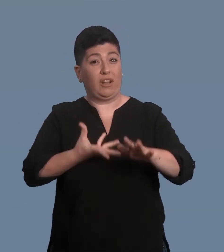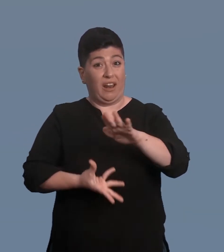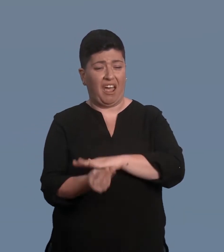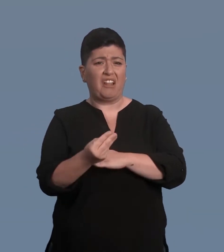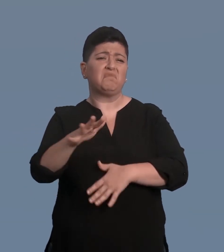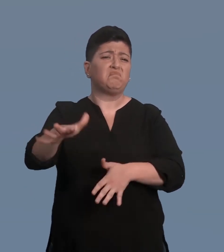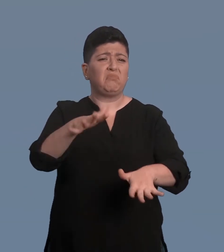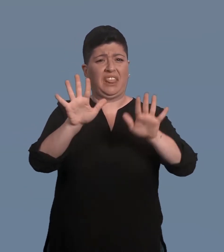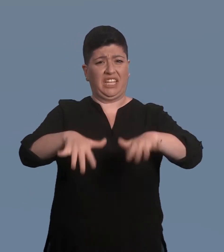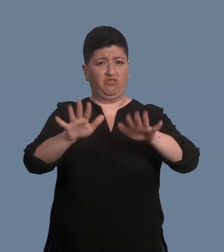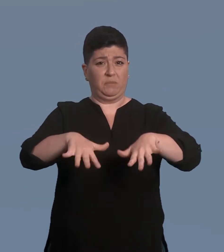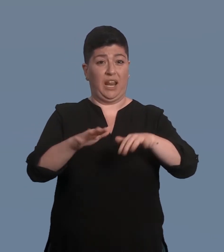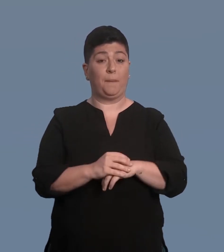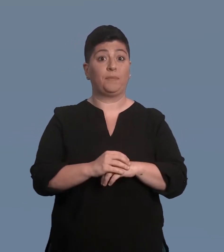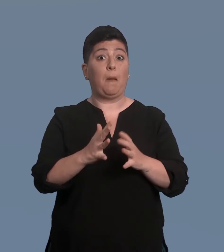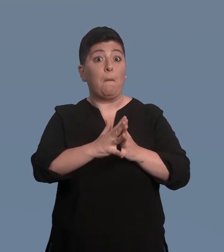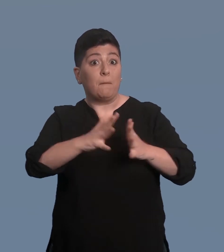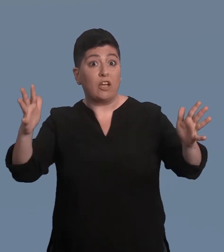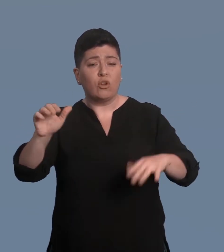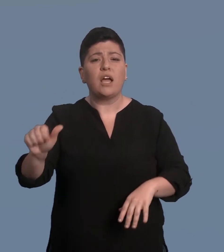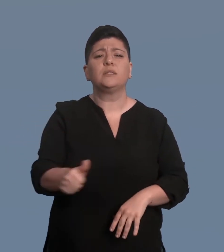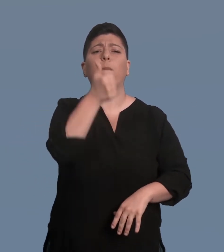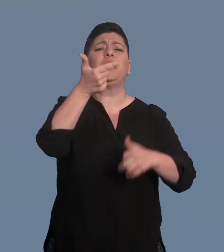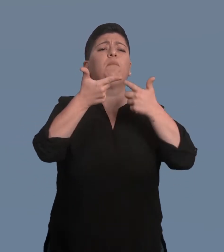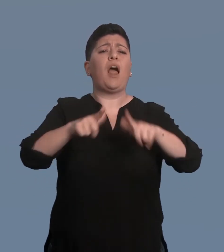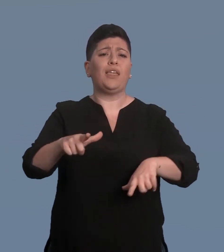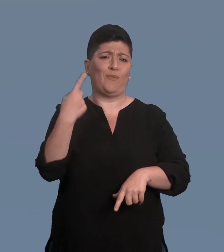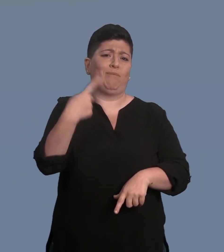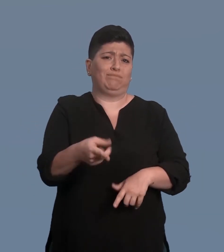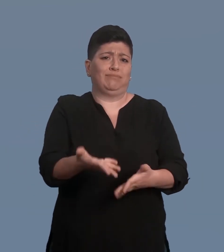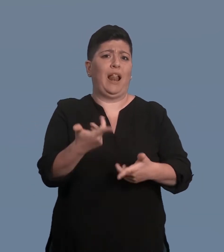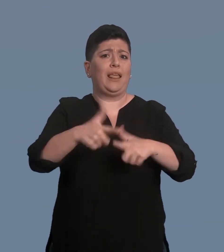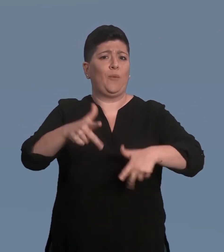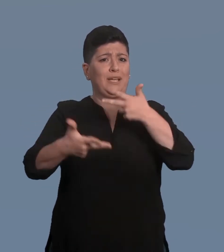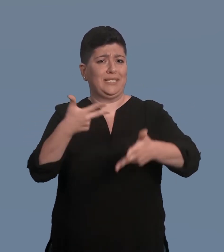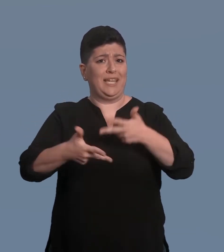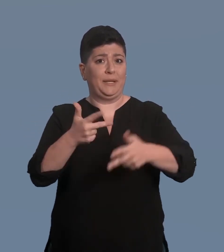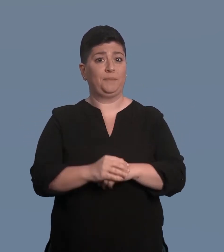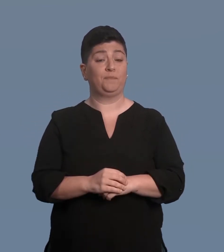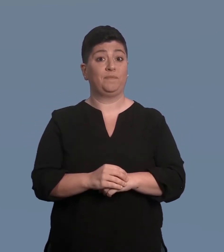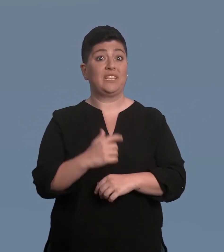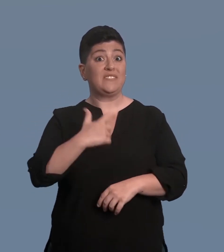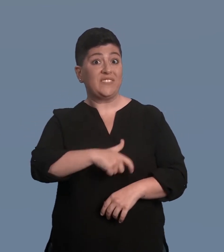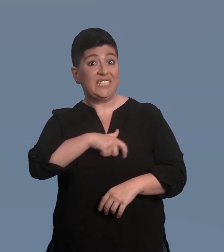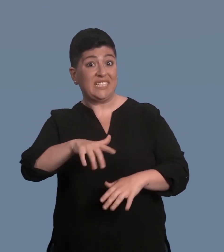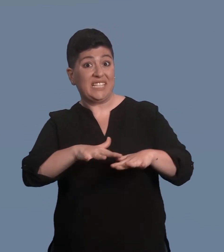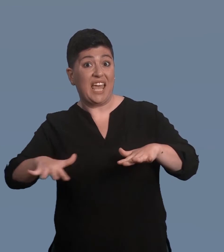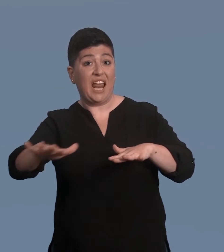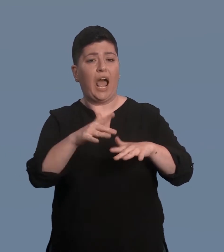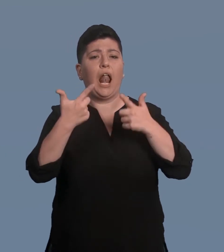udenti dalla nascita. Per molte di loro la lingua dei segni è la prima lingua. La Svizzera ha tre